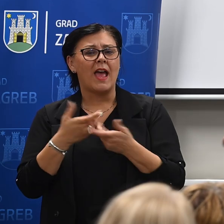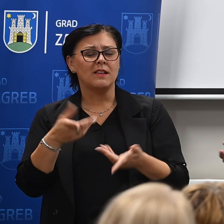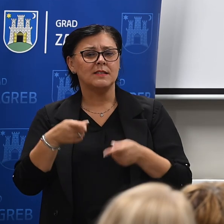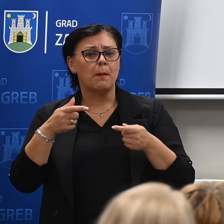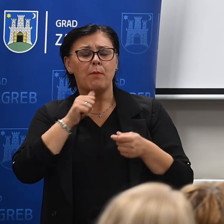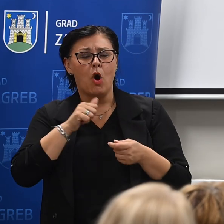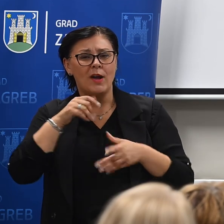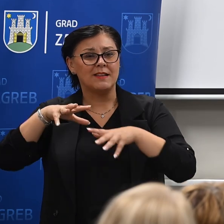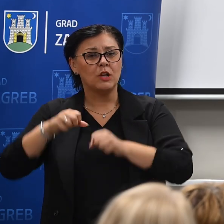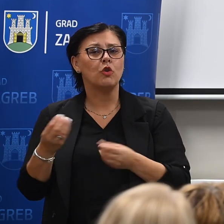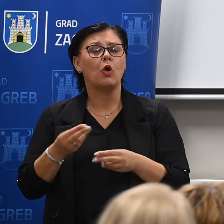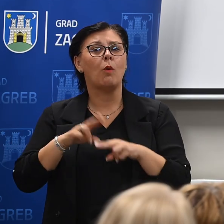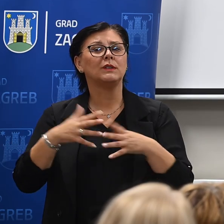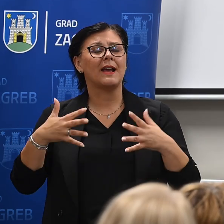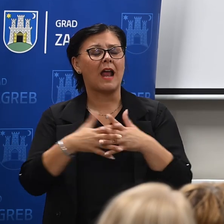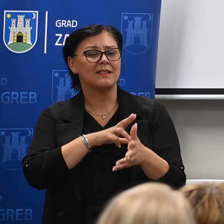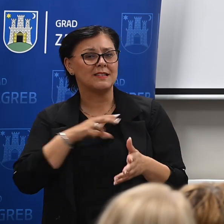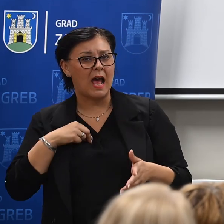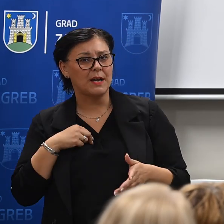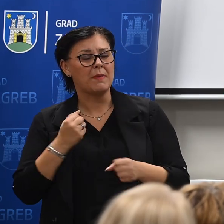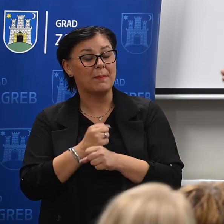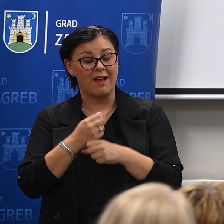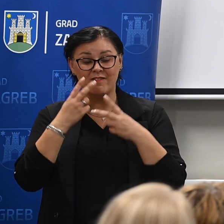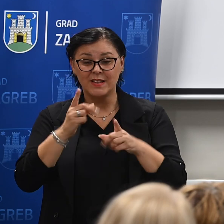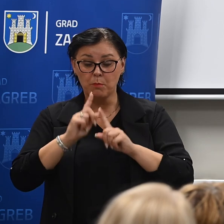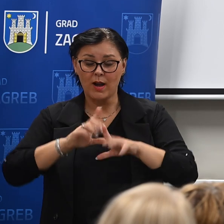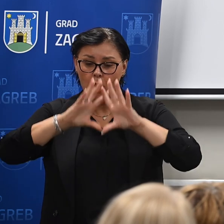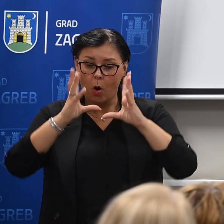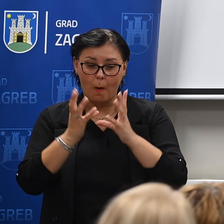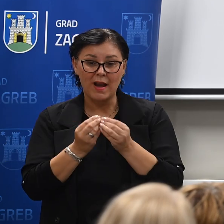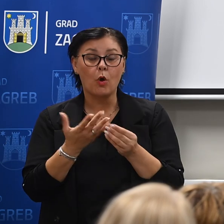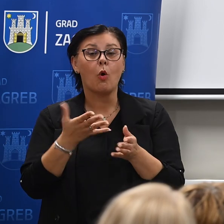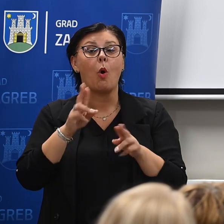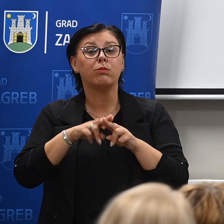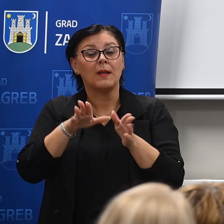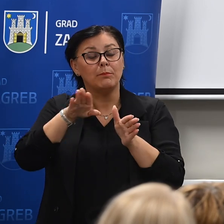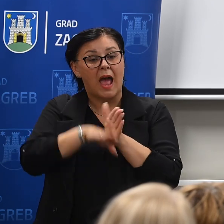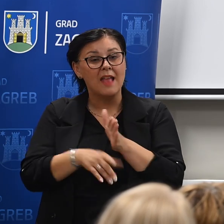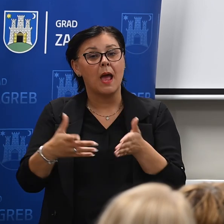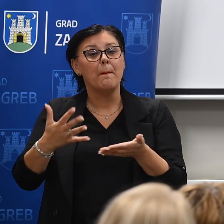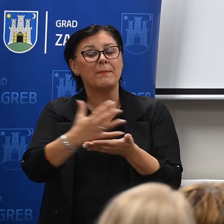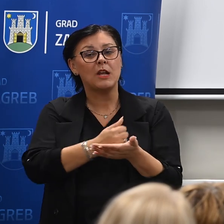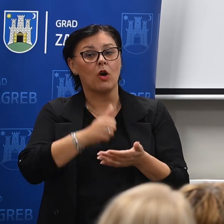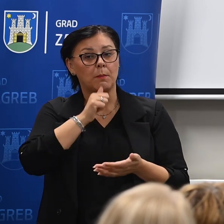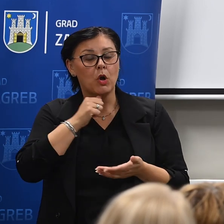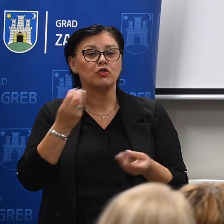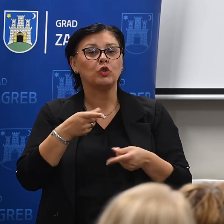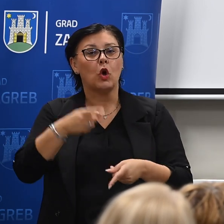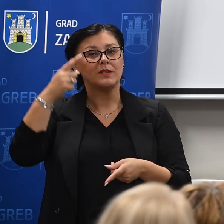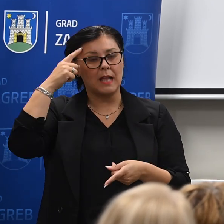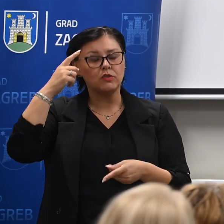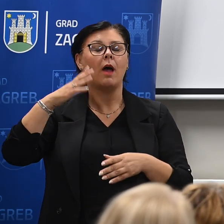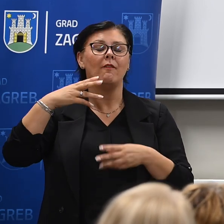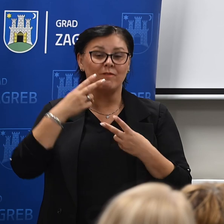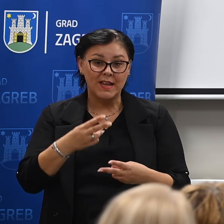i što će Zagreb napraviti, jer me zanima cijeli porezni paket, koliko će se nama smanjiti porezni prihodi i što će to za nas značiti, onda